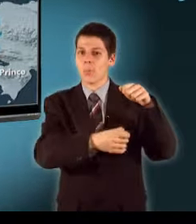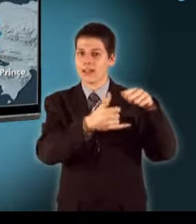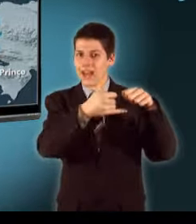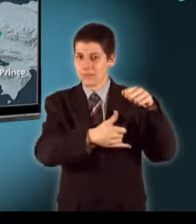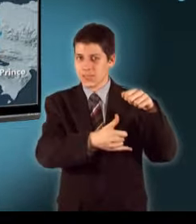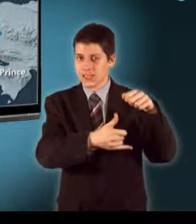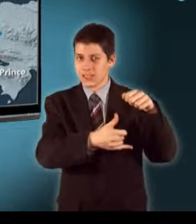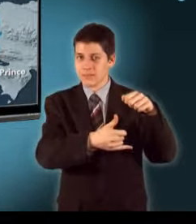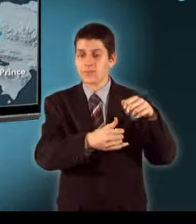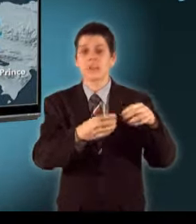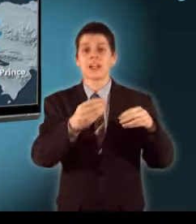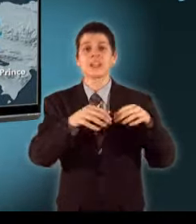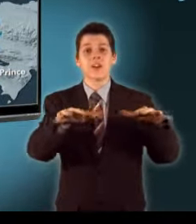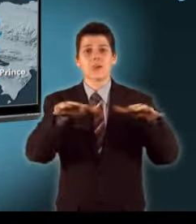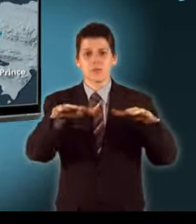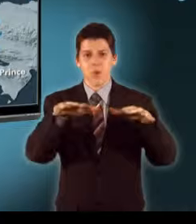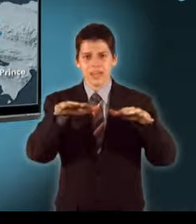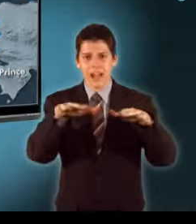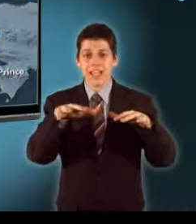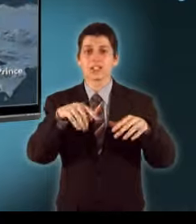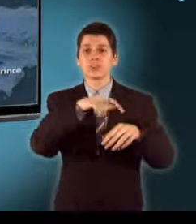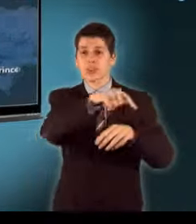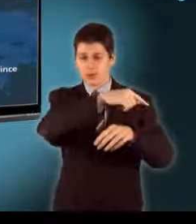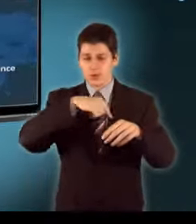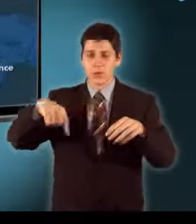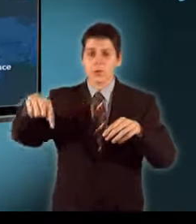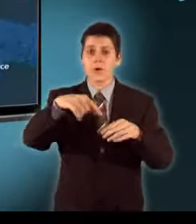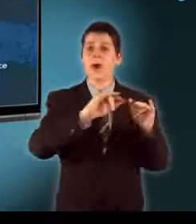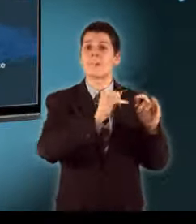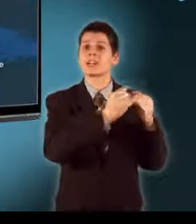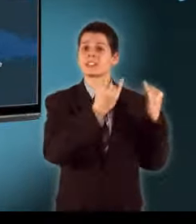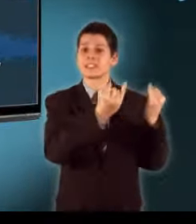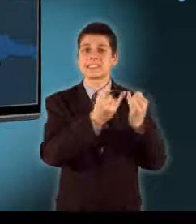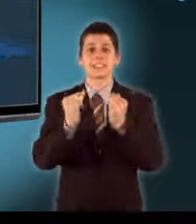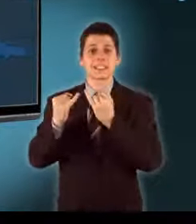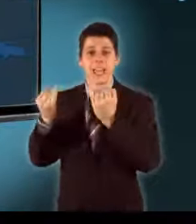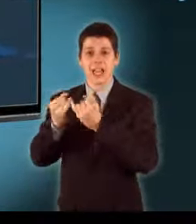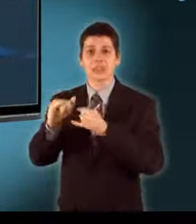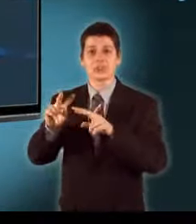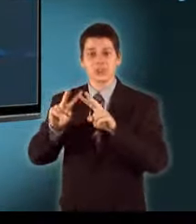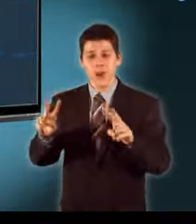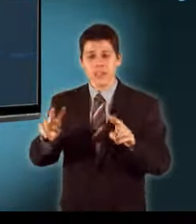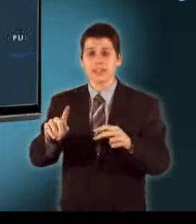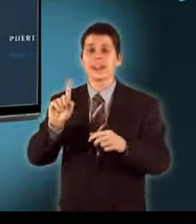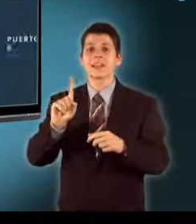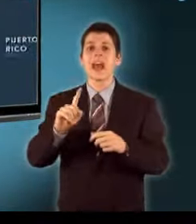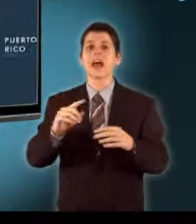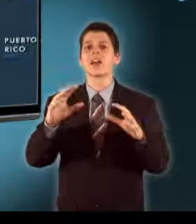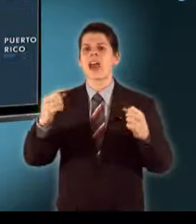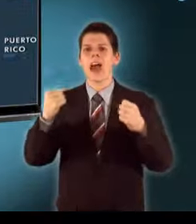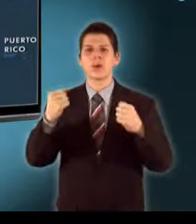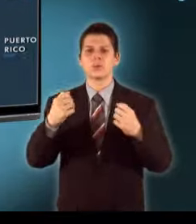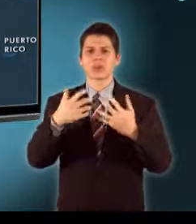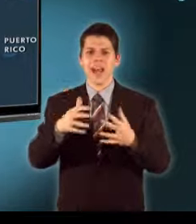A földmozgása nagy Antillák többi országában is érezhető volt De máshonnan nem érkeztek hírek jelentős